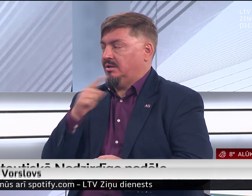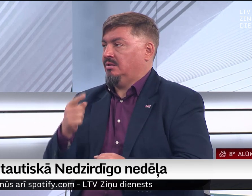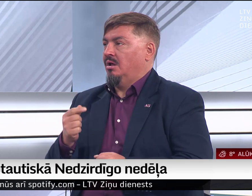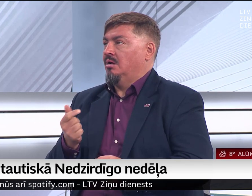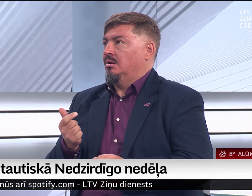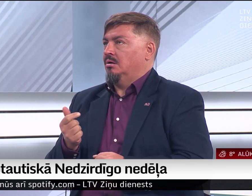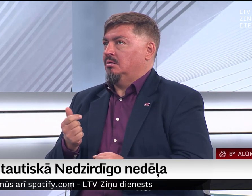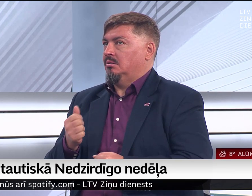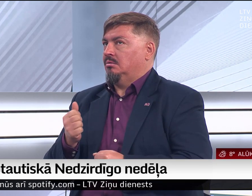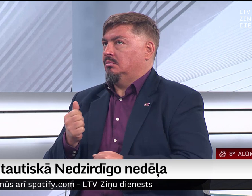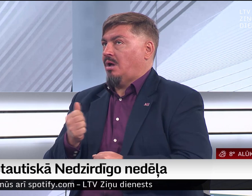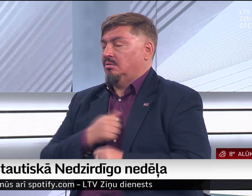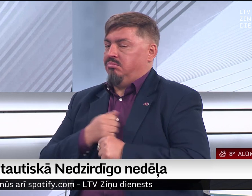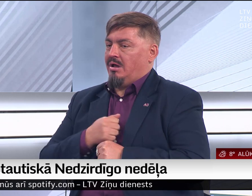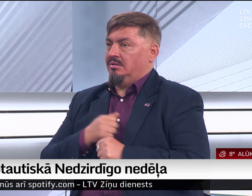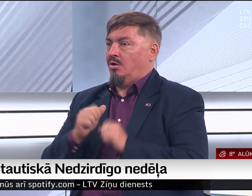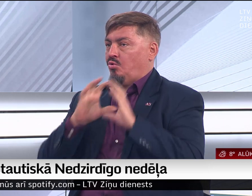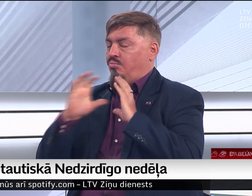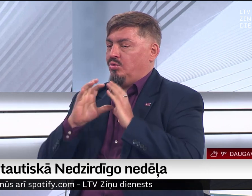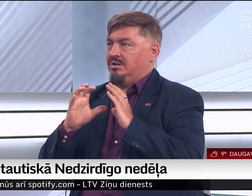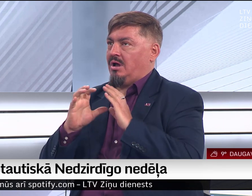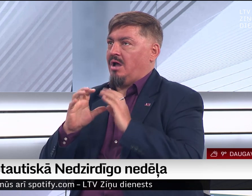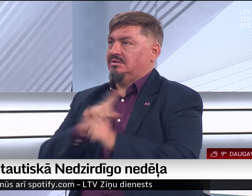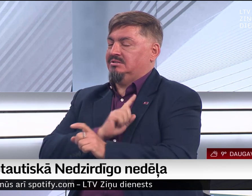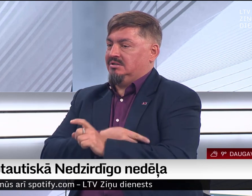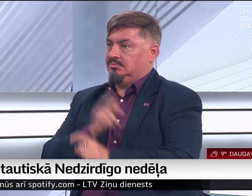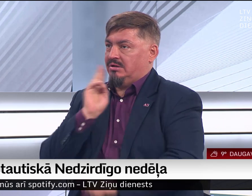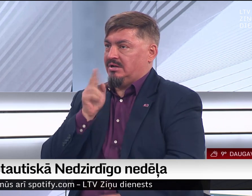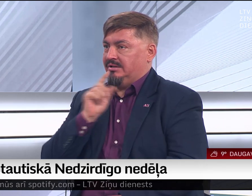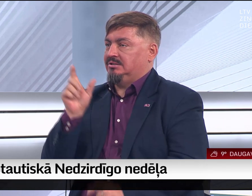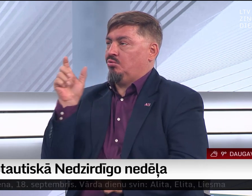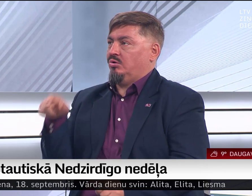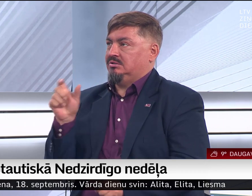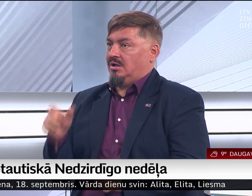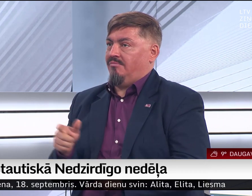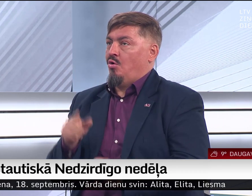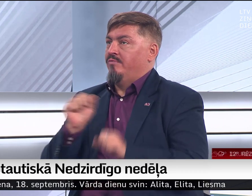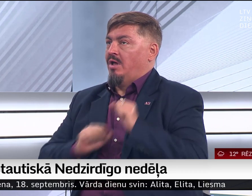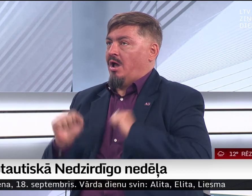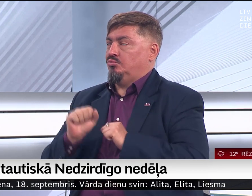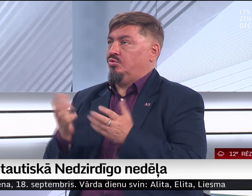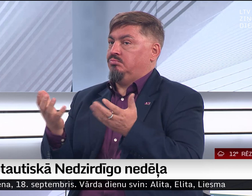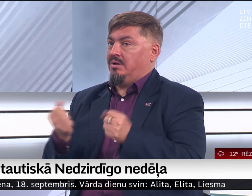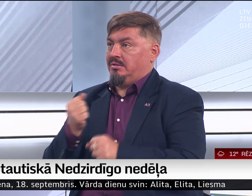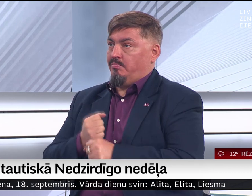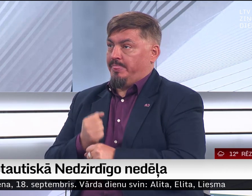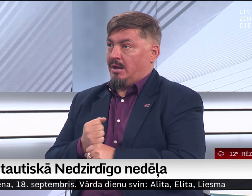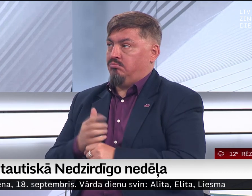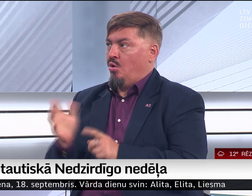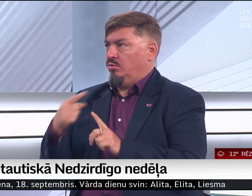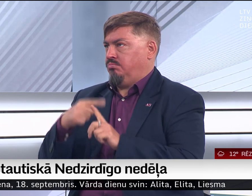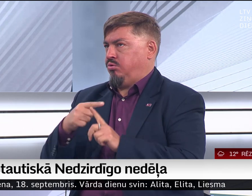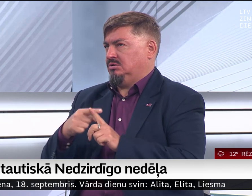Un ir uzņēmēji, kurus baida tieši komunikācijas iespēja ar nedzirdīgiem